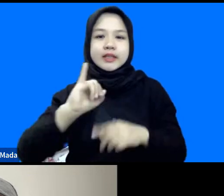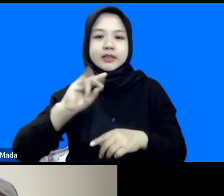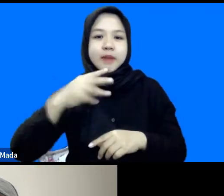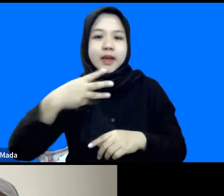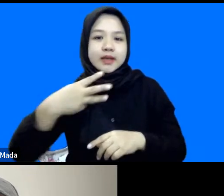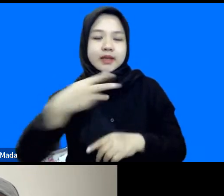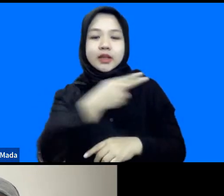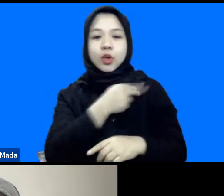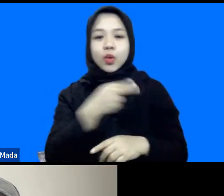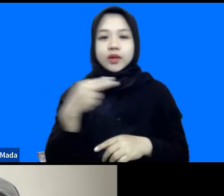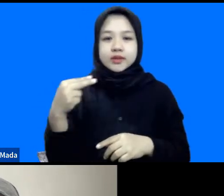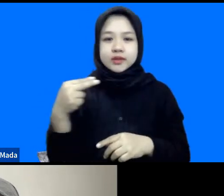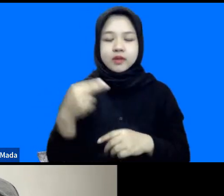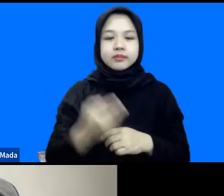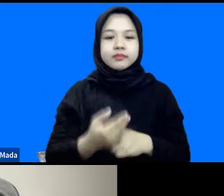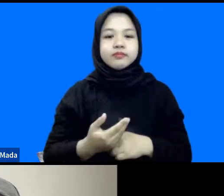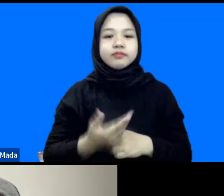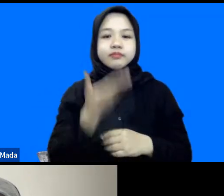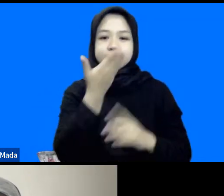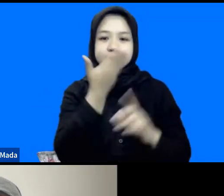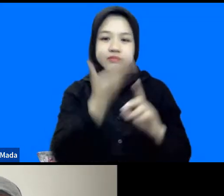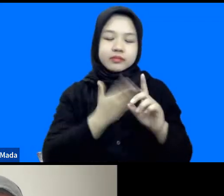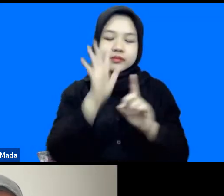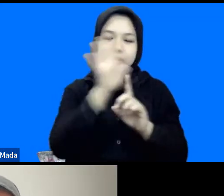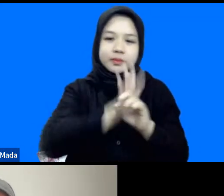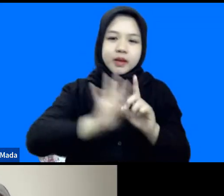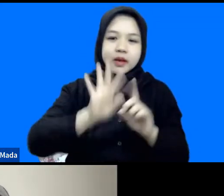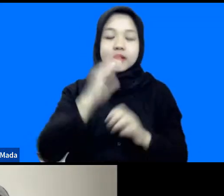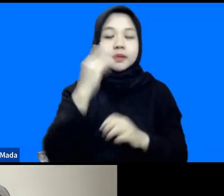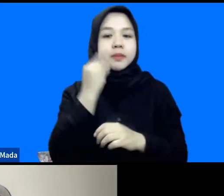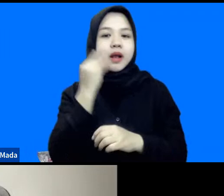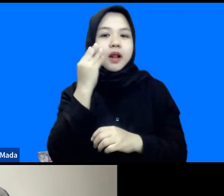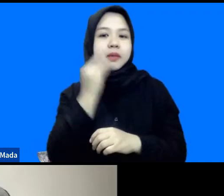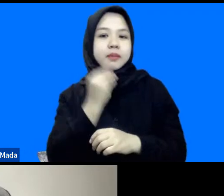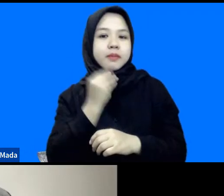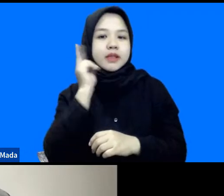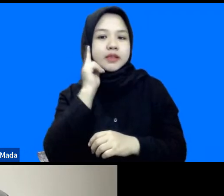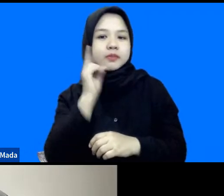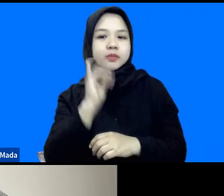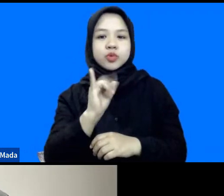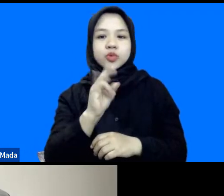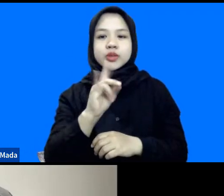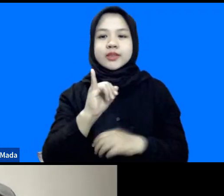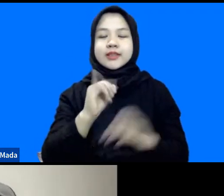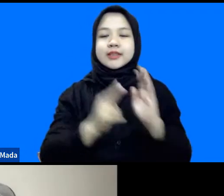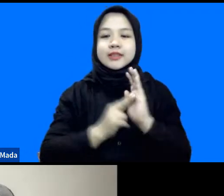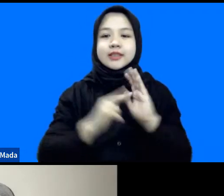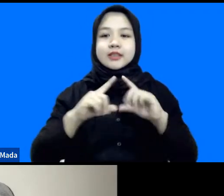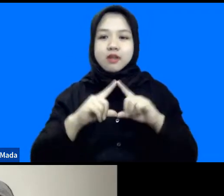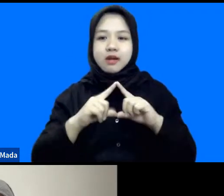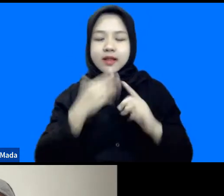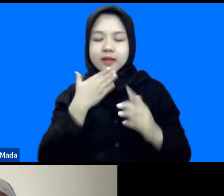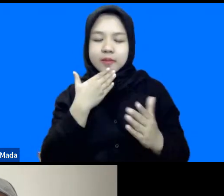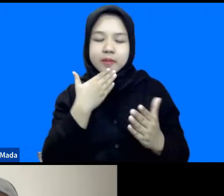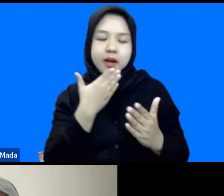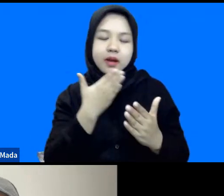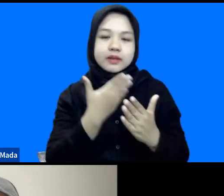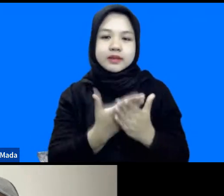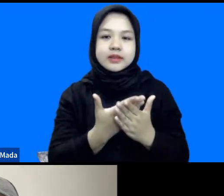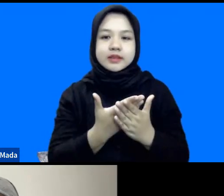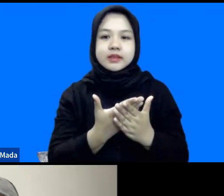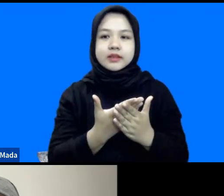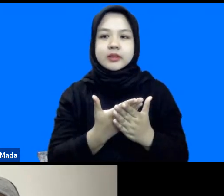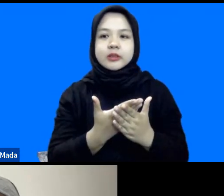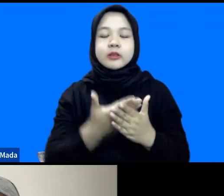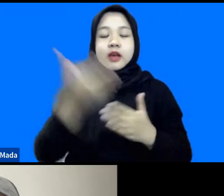kurang lebih latar belakang ataupun pengalaman yang dimiliki oleh Ibu Irina. Terima kasih sudah berkenan untuk